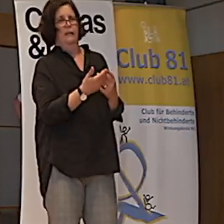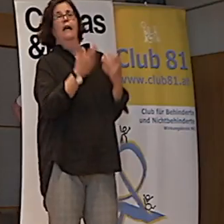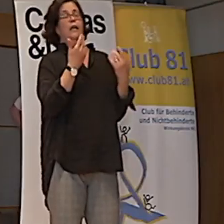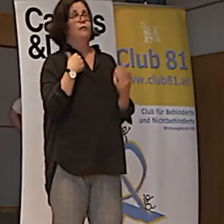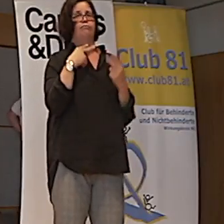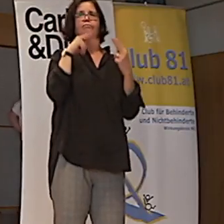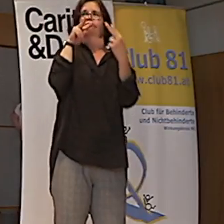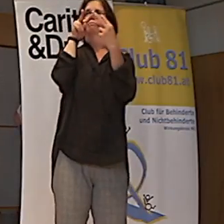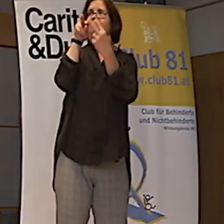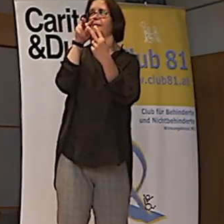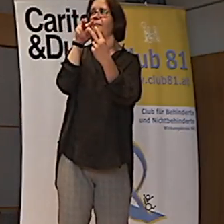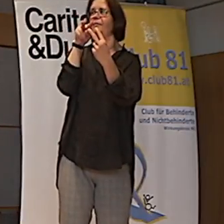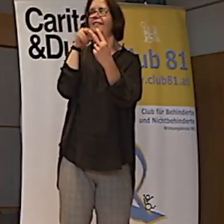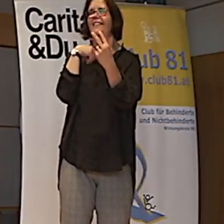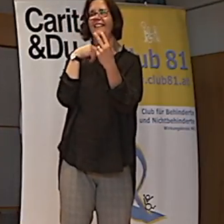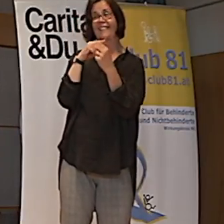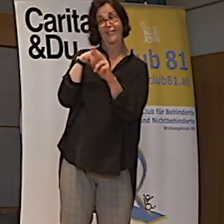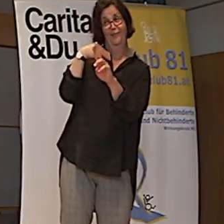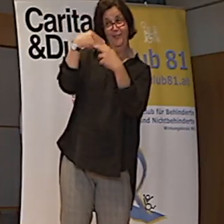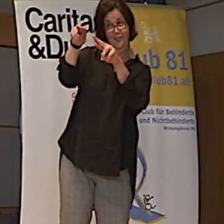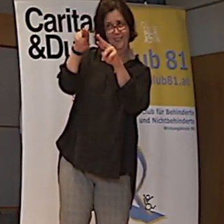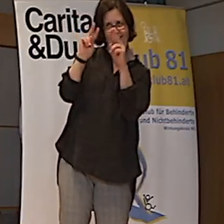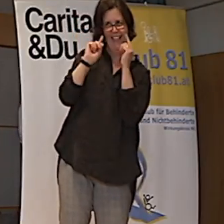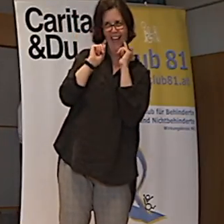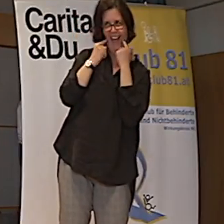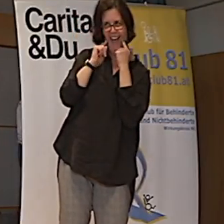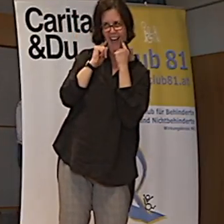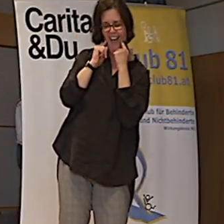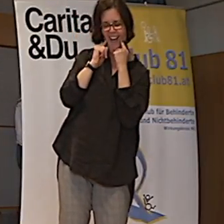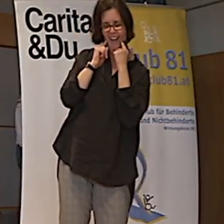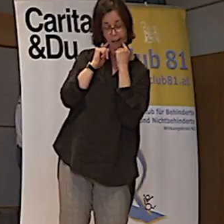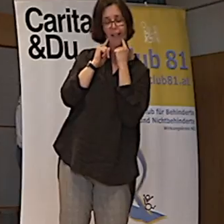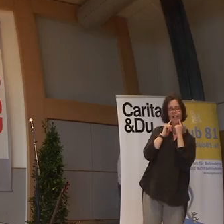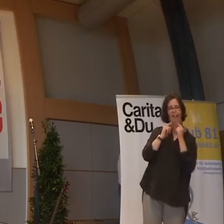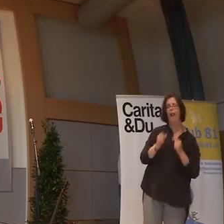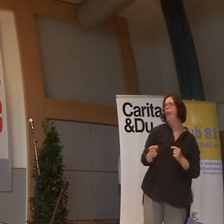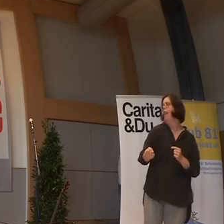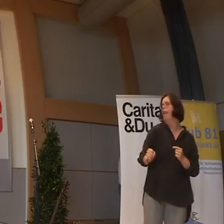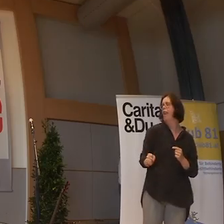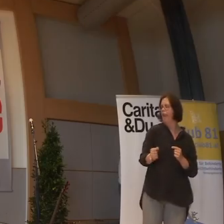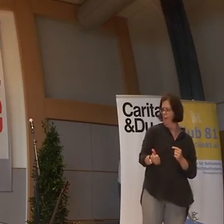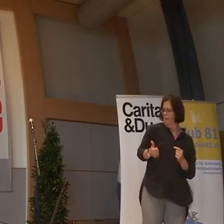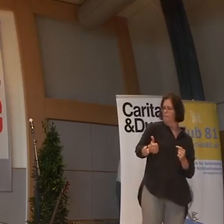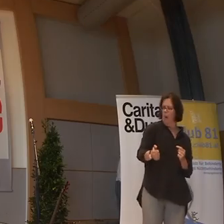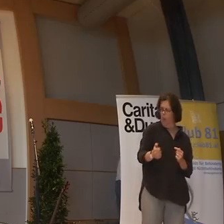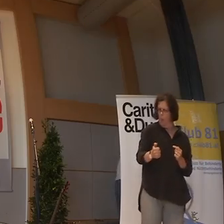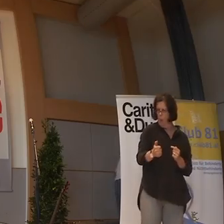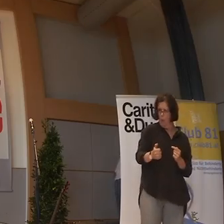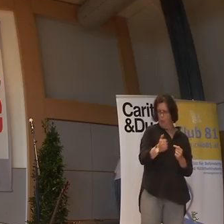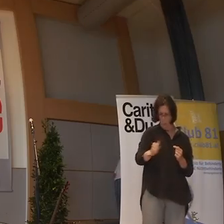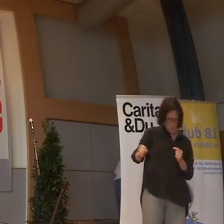Ich schaue es rein, ich lächle zurück, schnappe meinen Joystick, Rundenfähre,